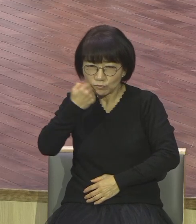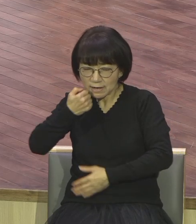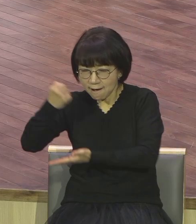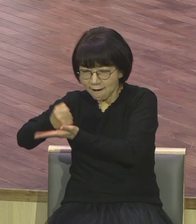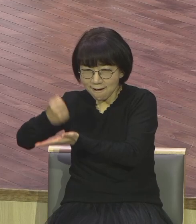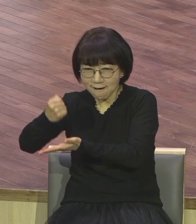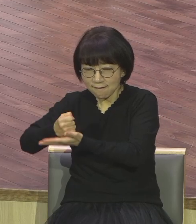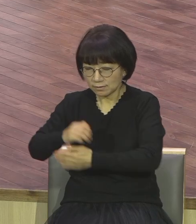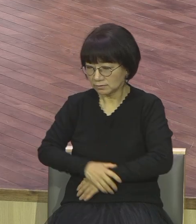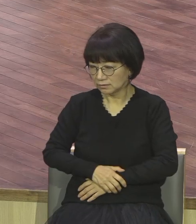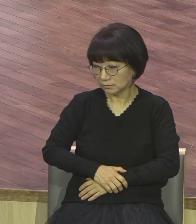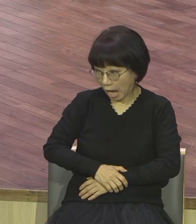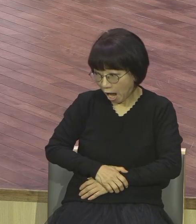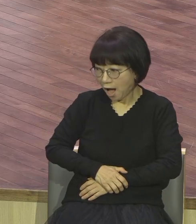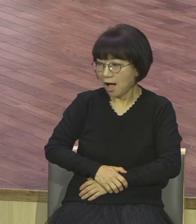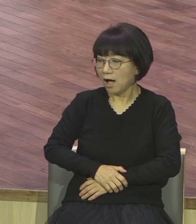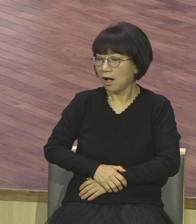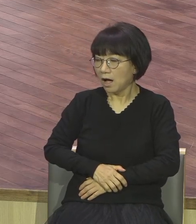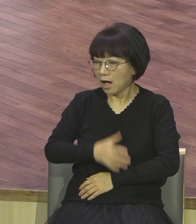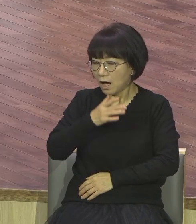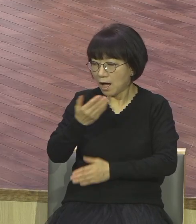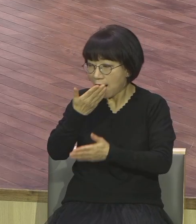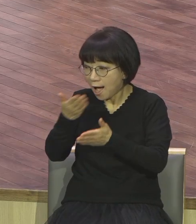당한 겁니다 은혜 쏟아버렸습니다